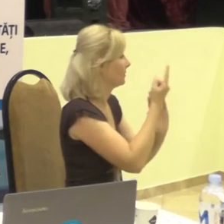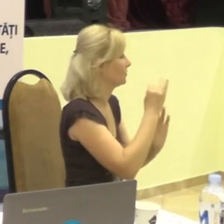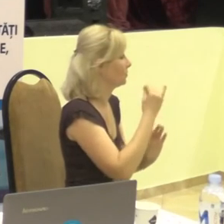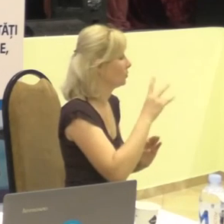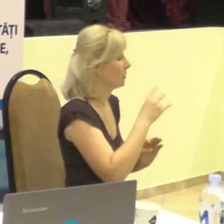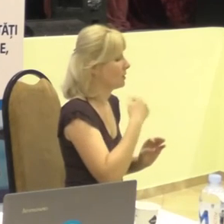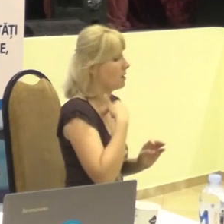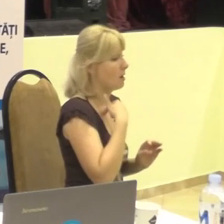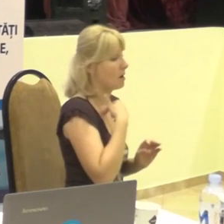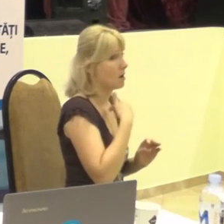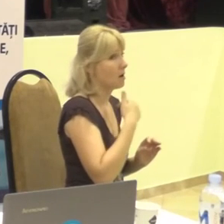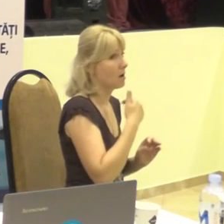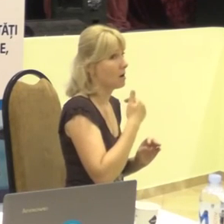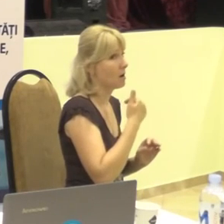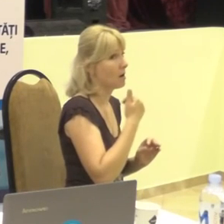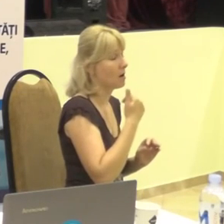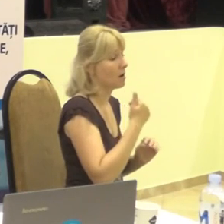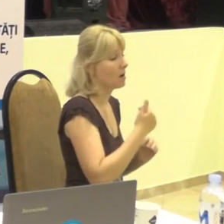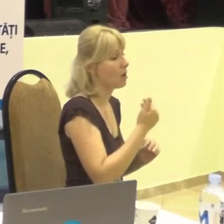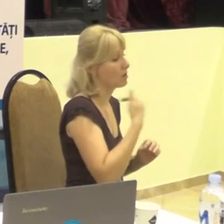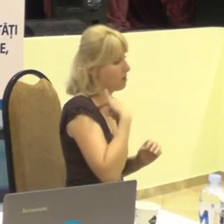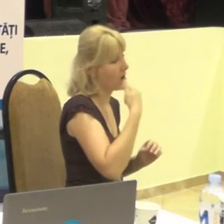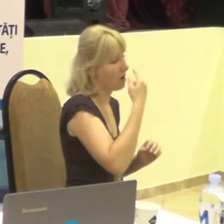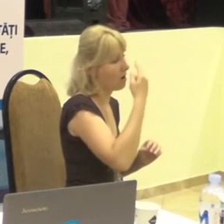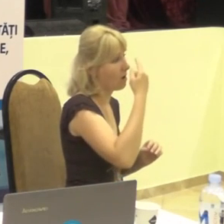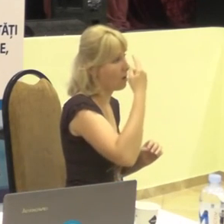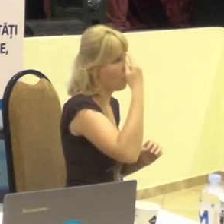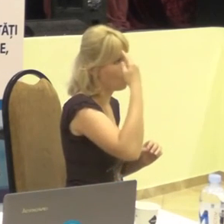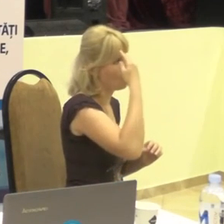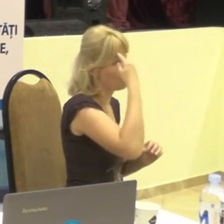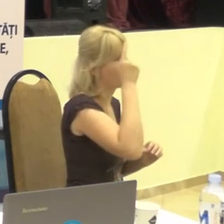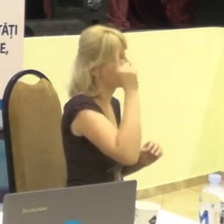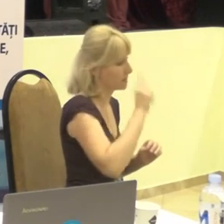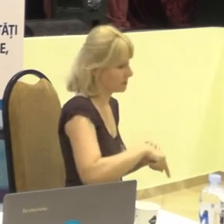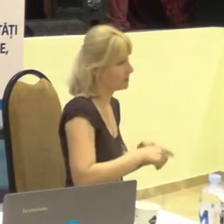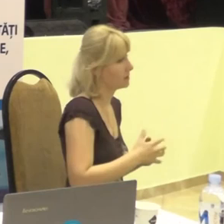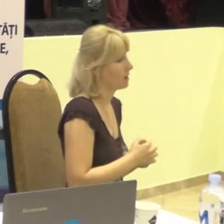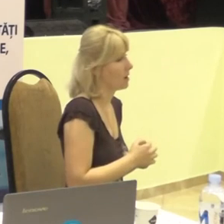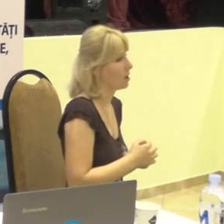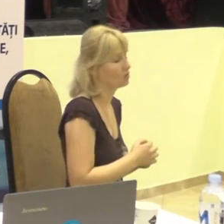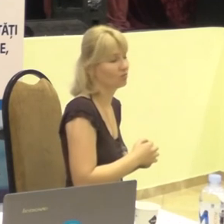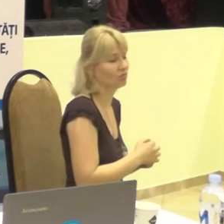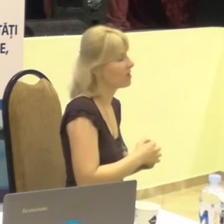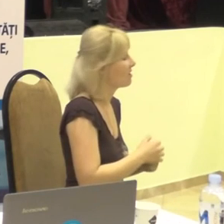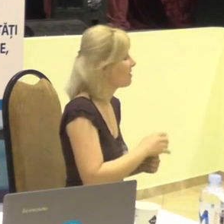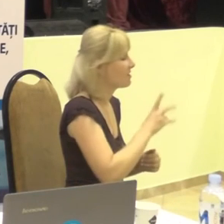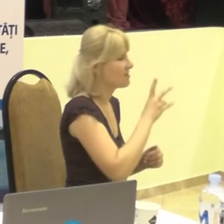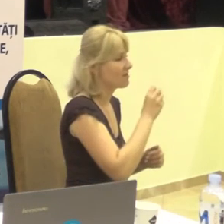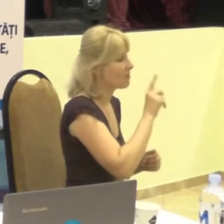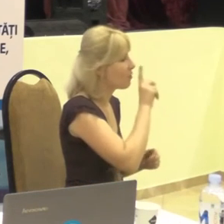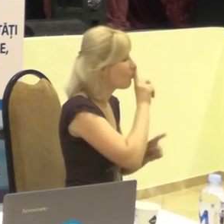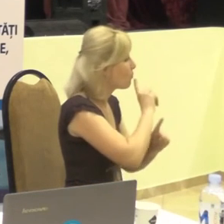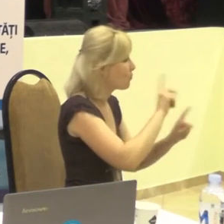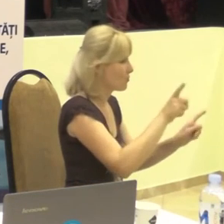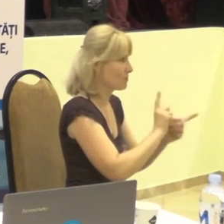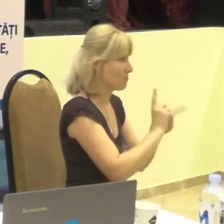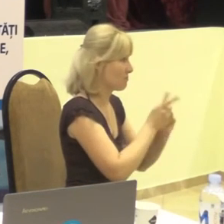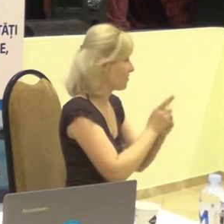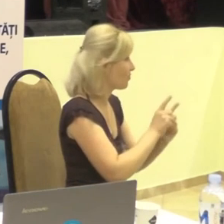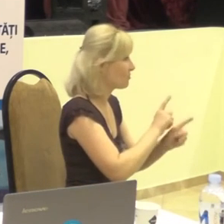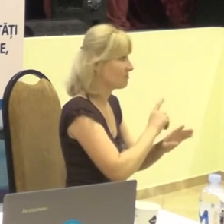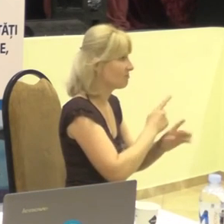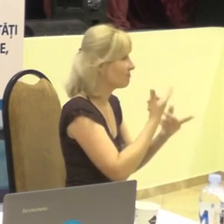întrebare. Din câte cunoaștem, deci în nicio secție de vot nu vor exista